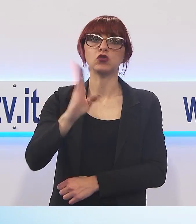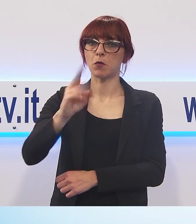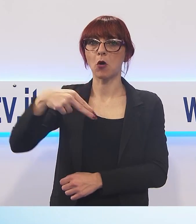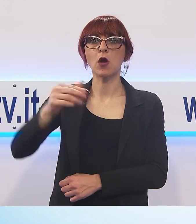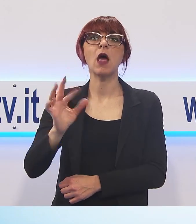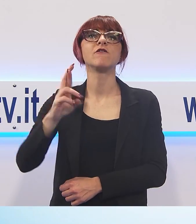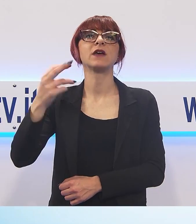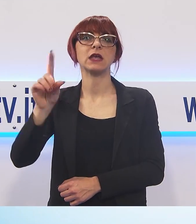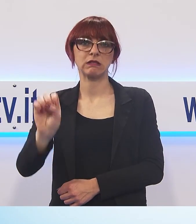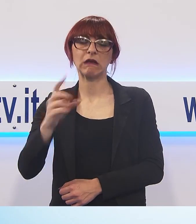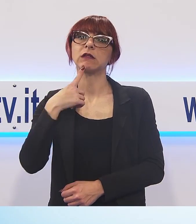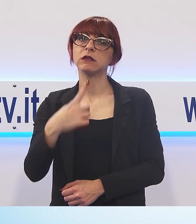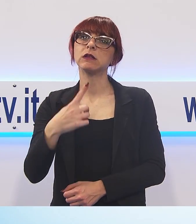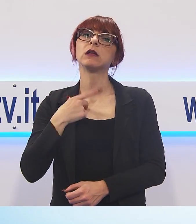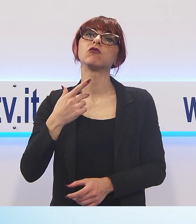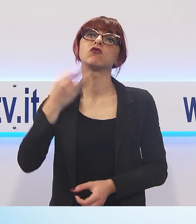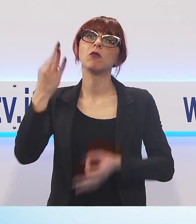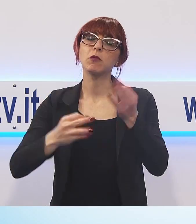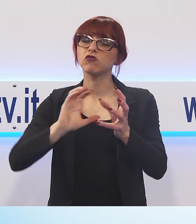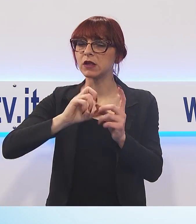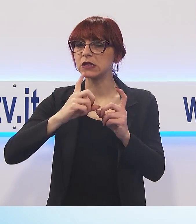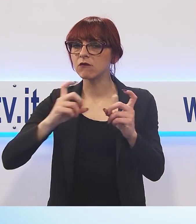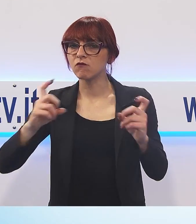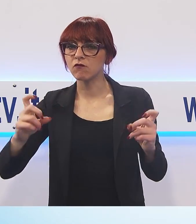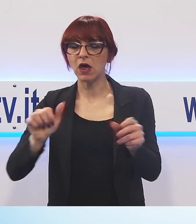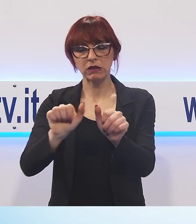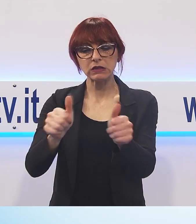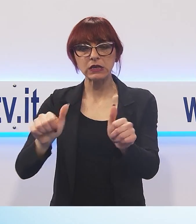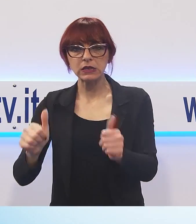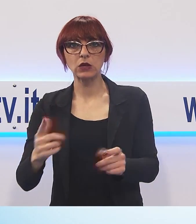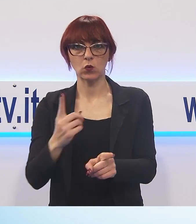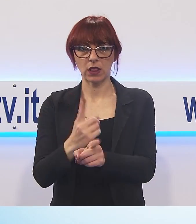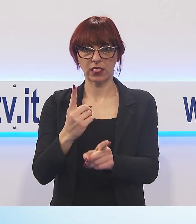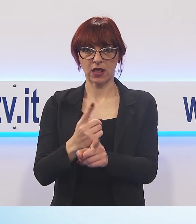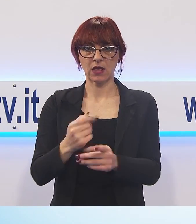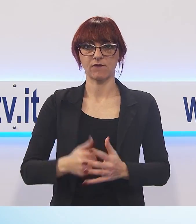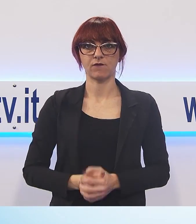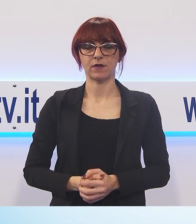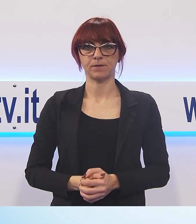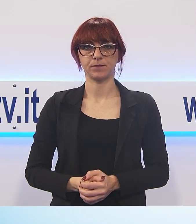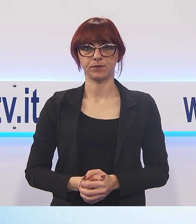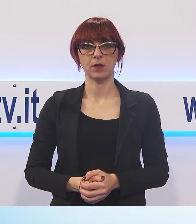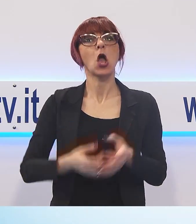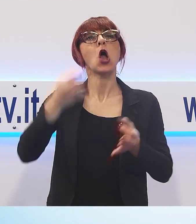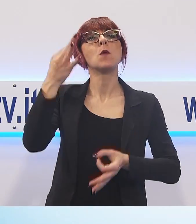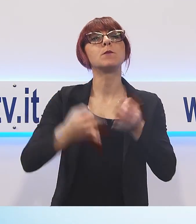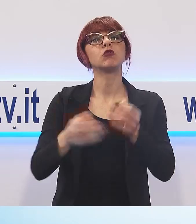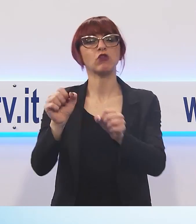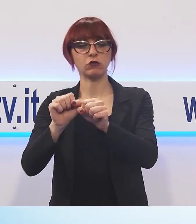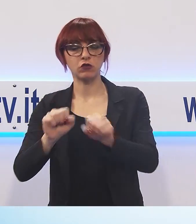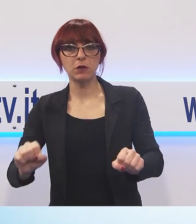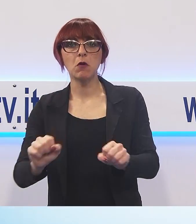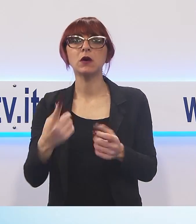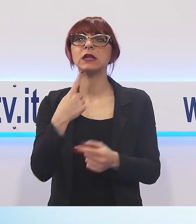determinando incertezza anche nella condizione di chi sia stato assolto in primo grado. Processo e democrazia, dicono gli